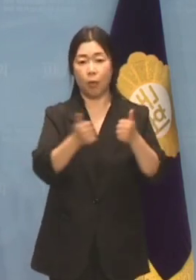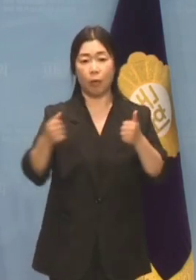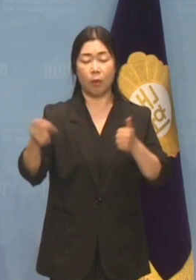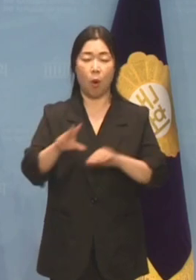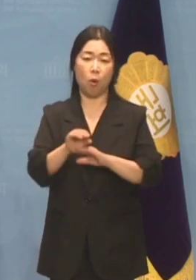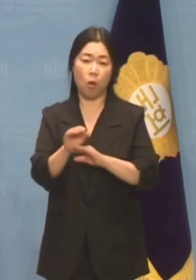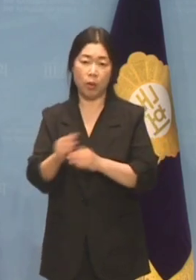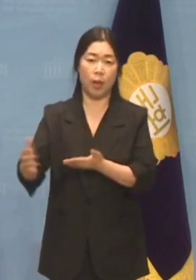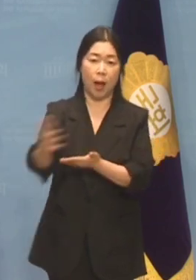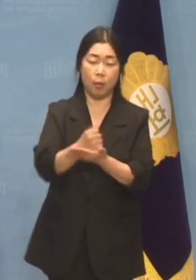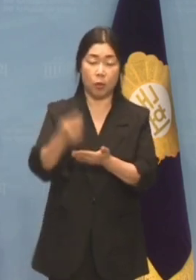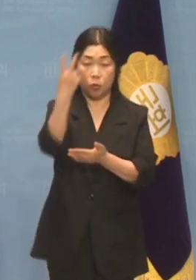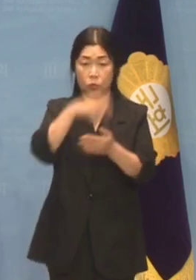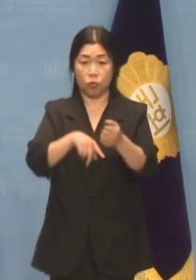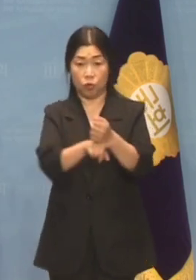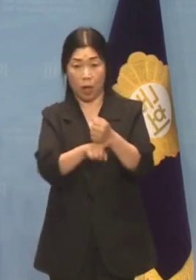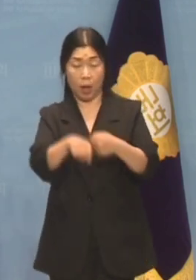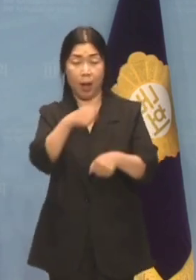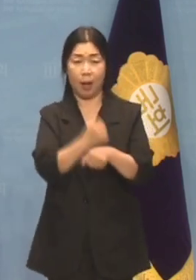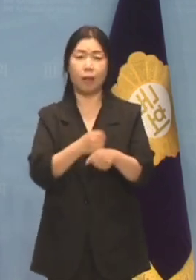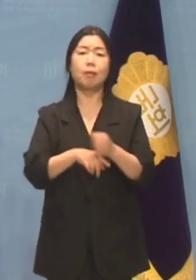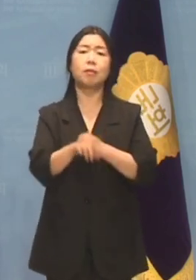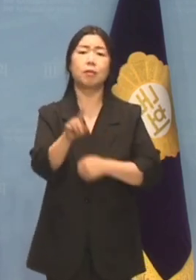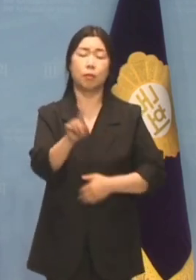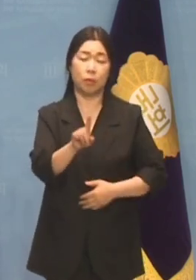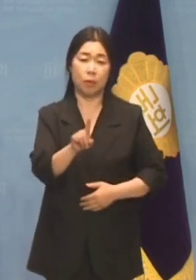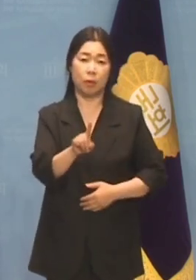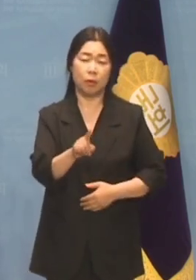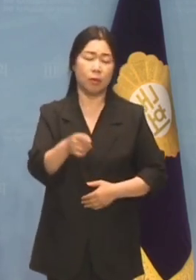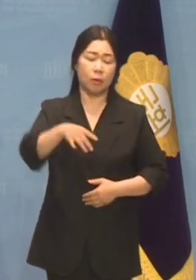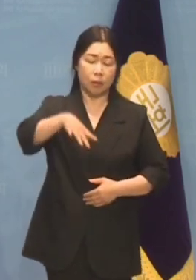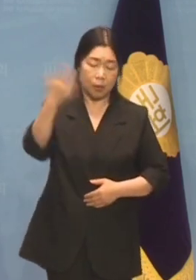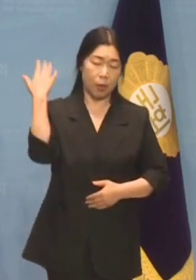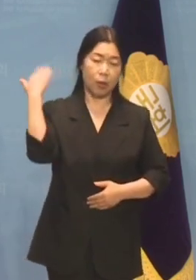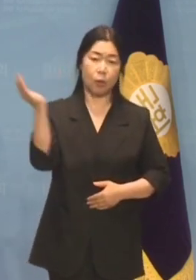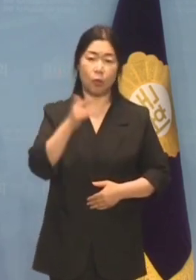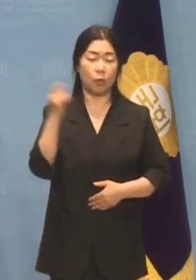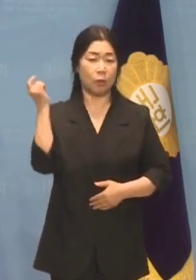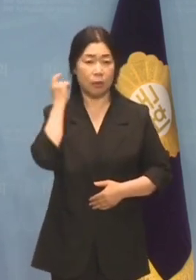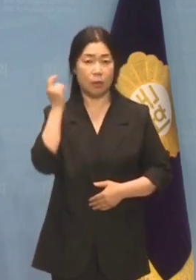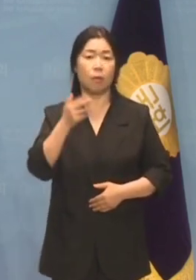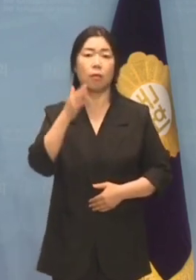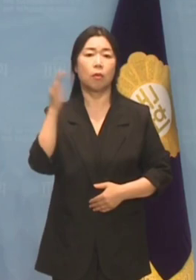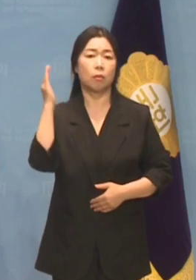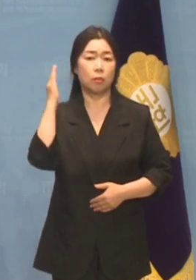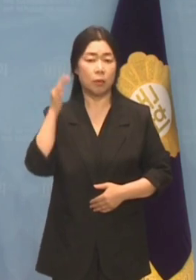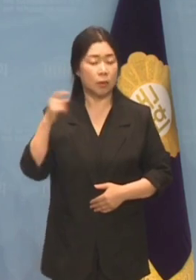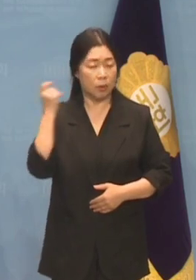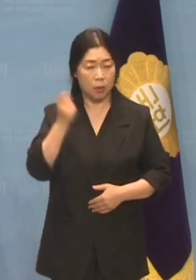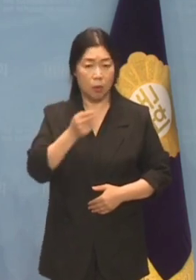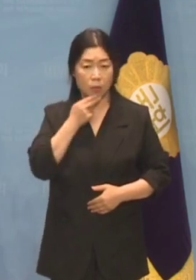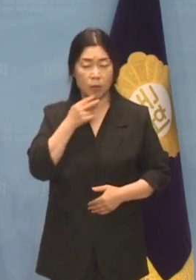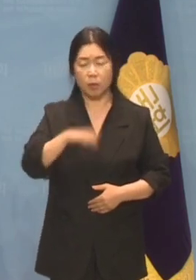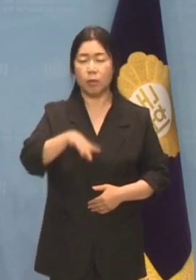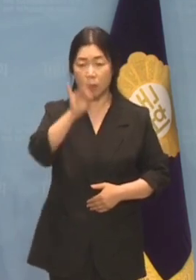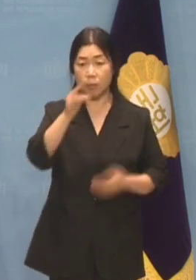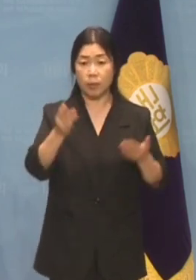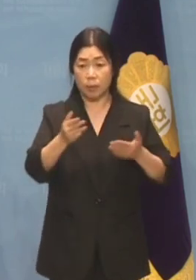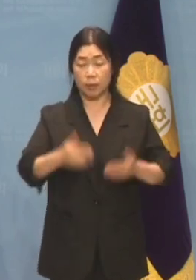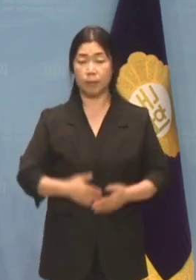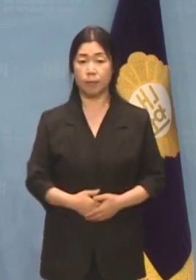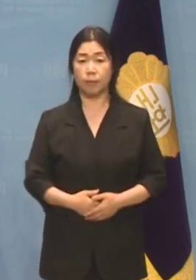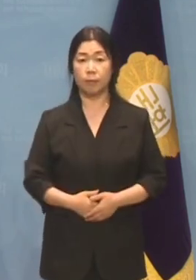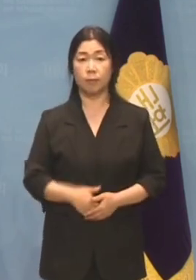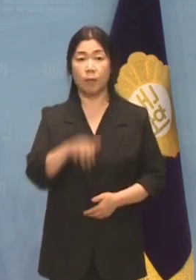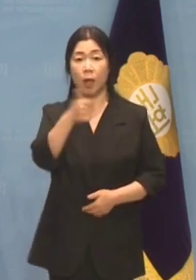언론을 압수수색했다는 말은 금시초문입니다. 한동훈 법무부 장관은 불가침의